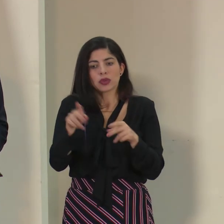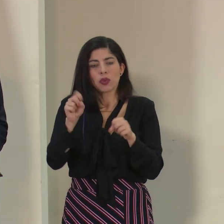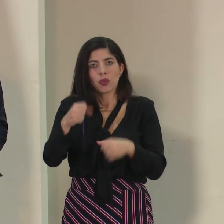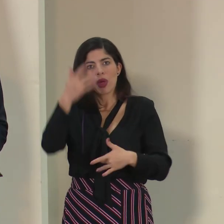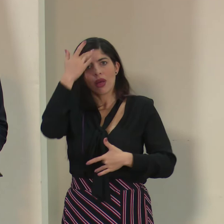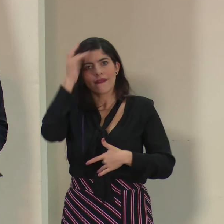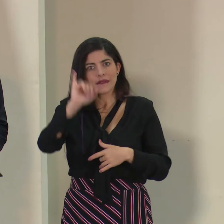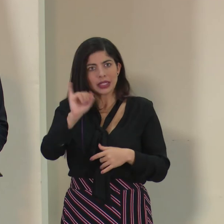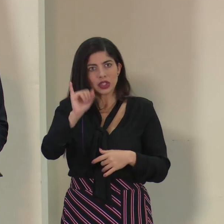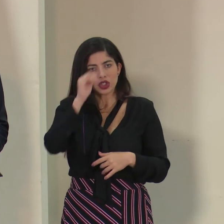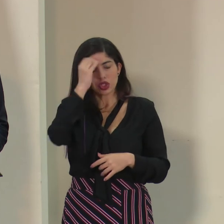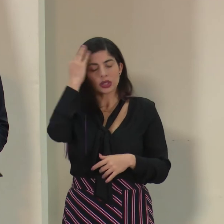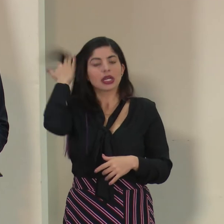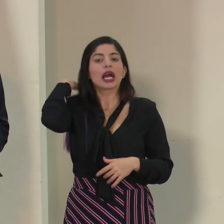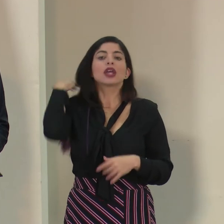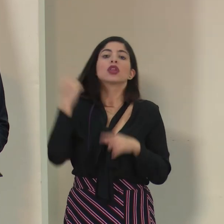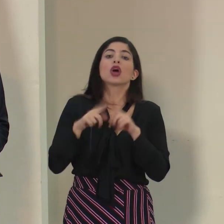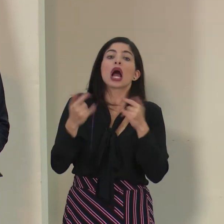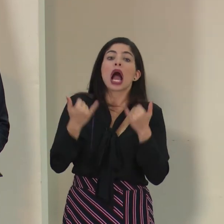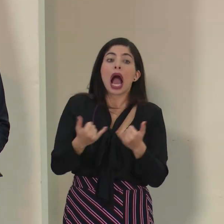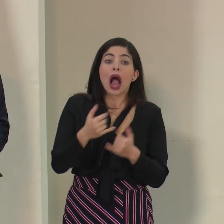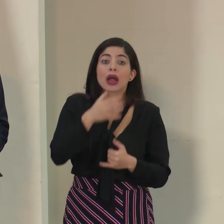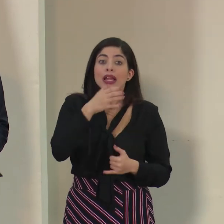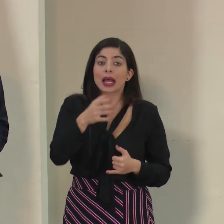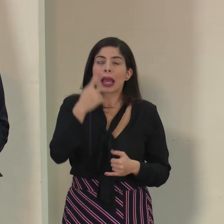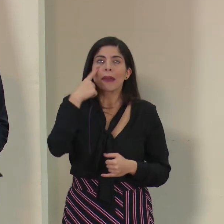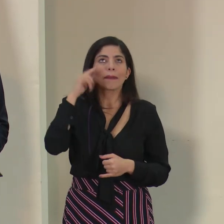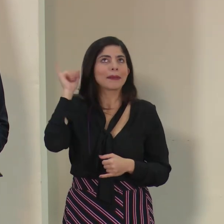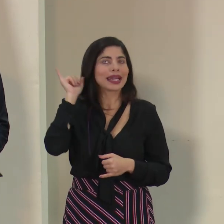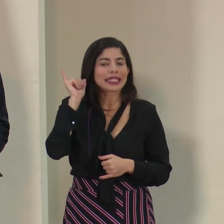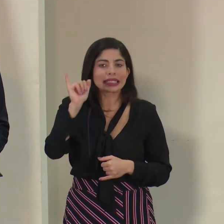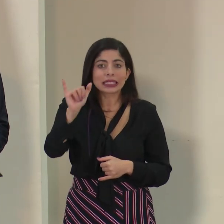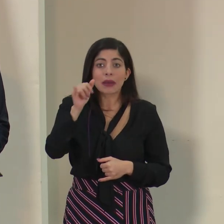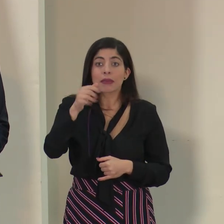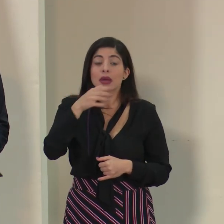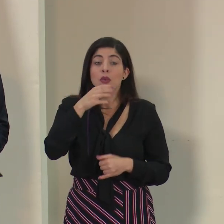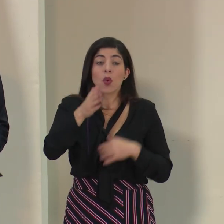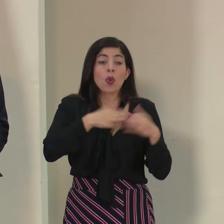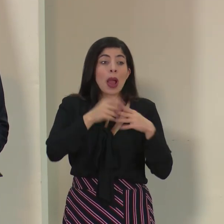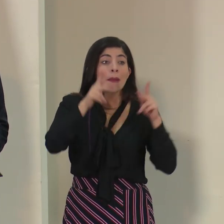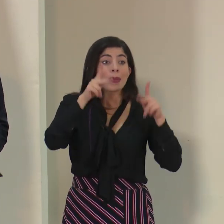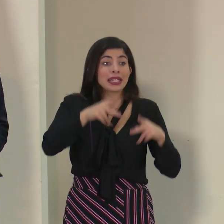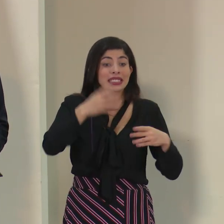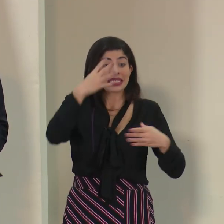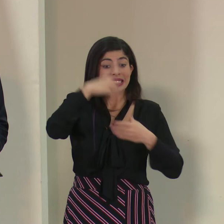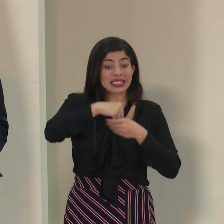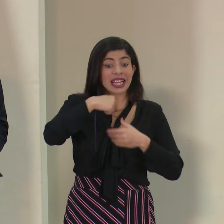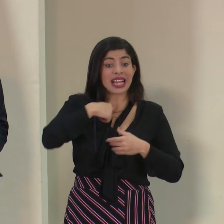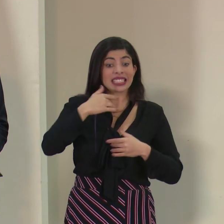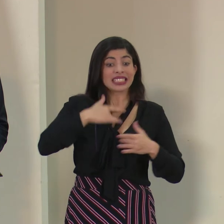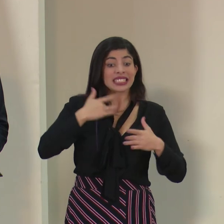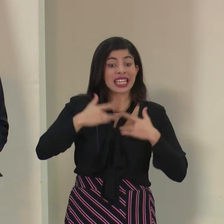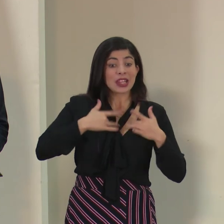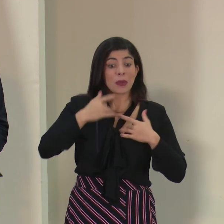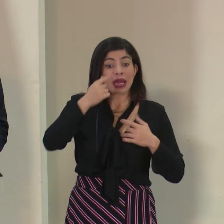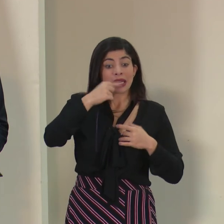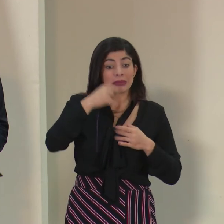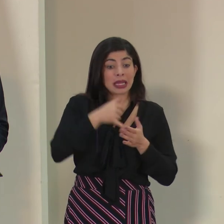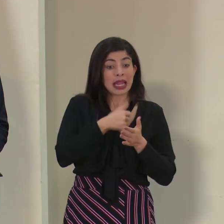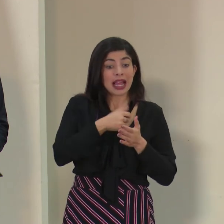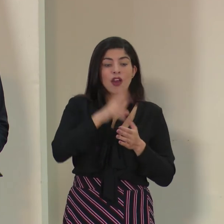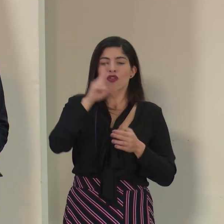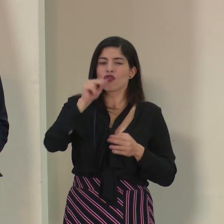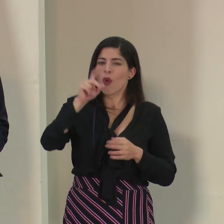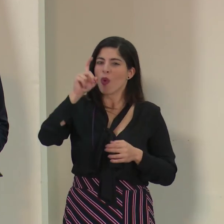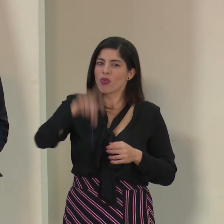infección. Entonces, la recomendación en este momento y para siempre es cualquier persona con síntomas respiratorios agudos no vaya a